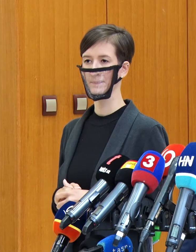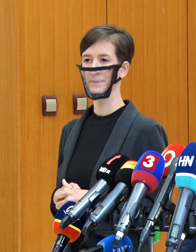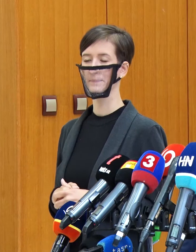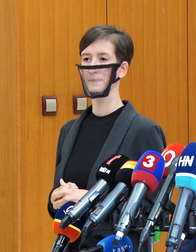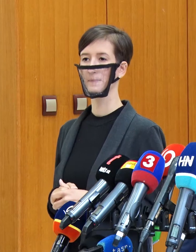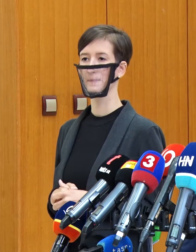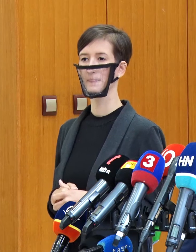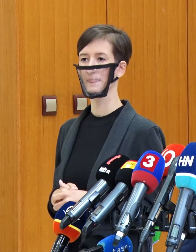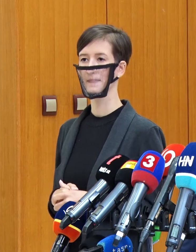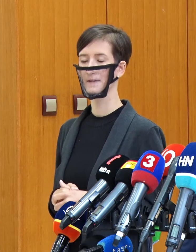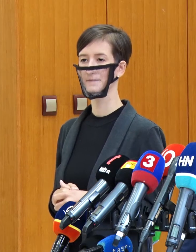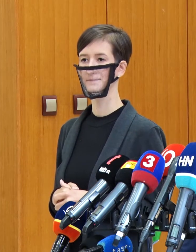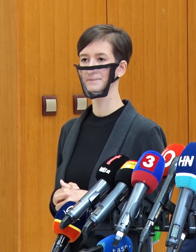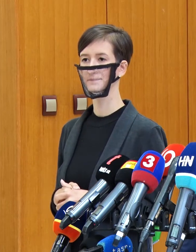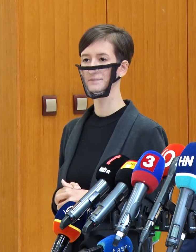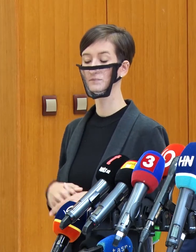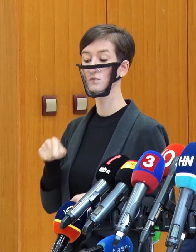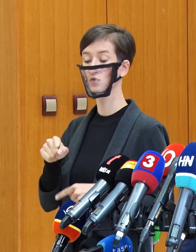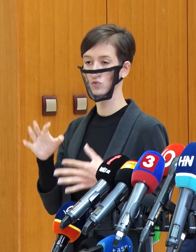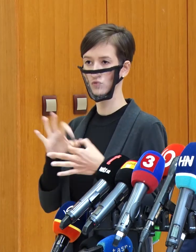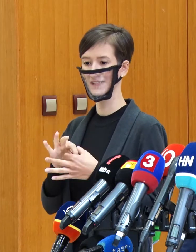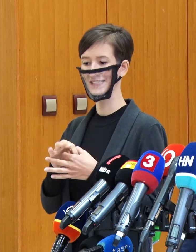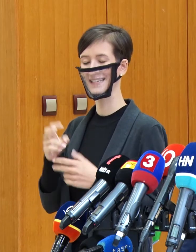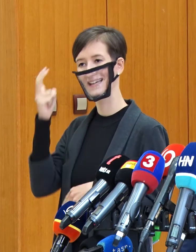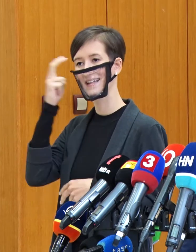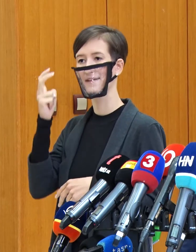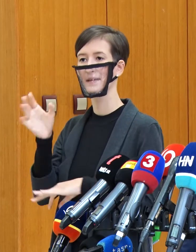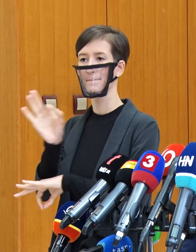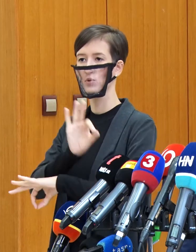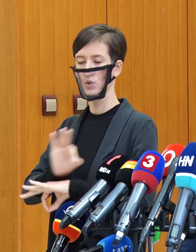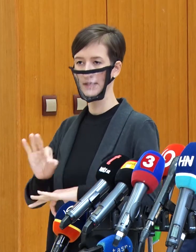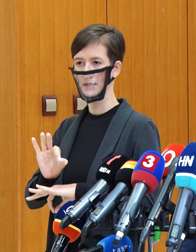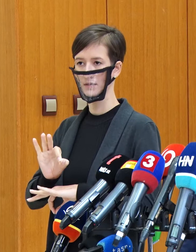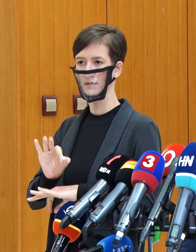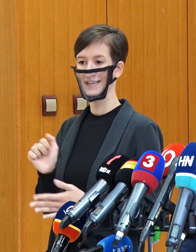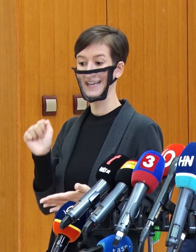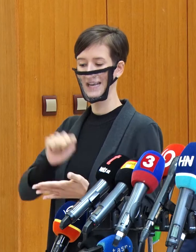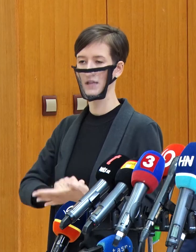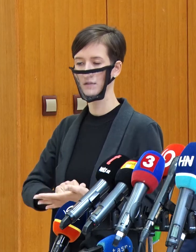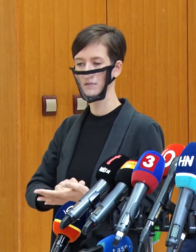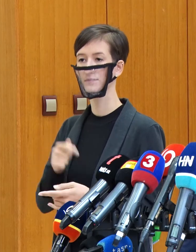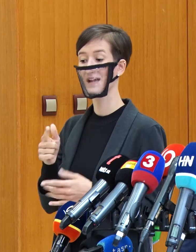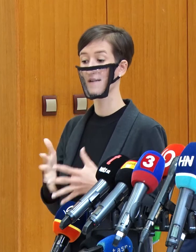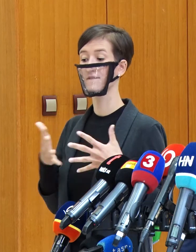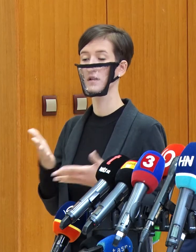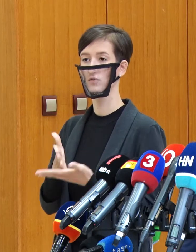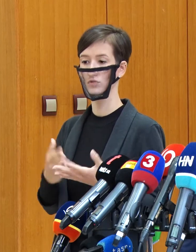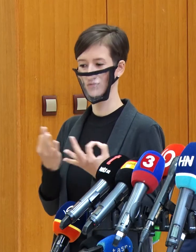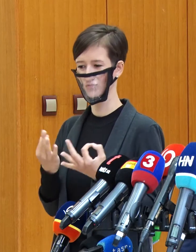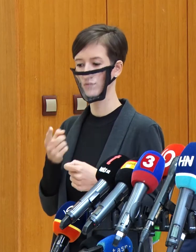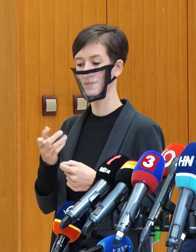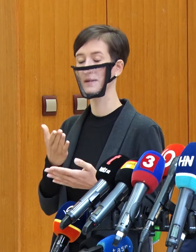Pôjde jednak, ako som povedal o granty, ale tu chcem zdôrazniť jednu vec. Veľká časť z nich bude určená na